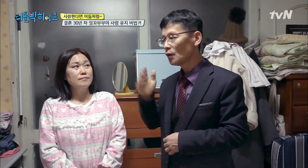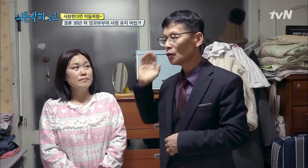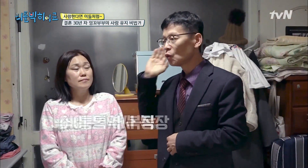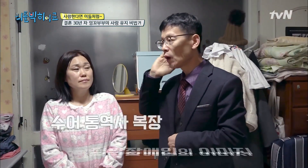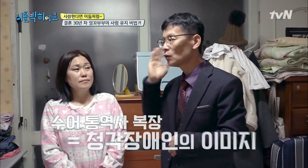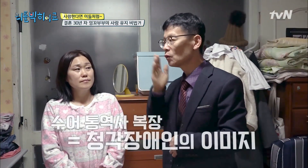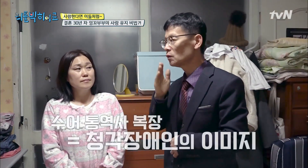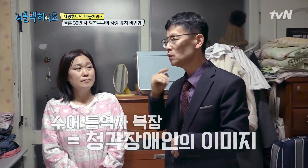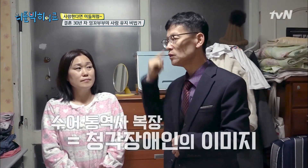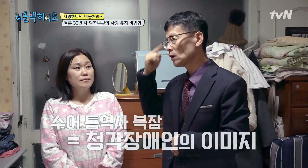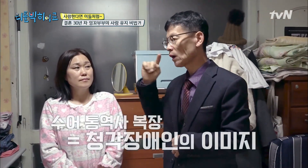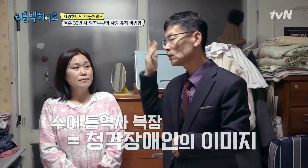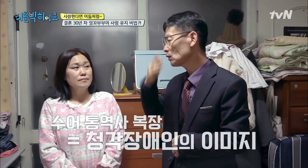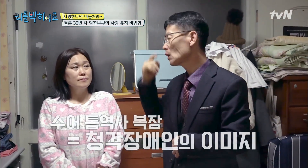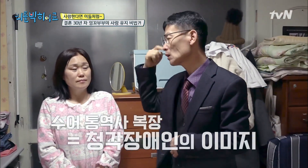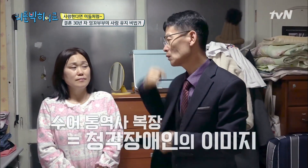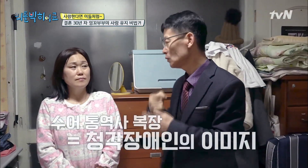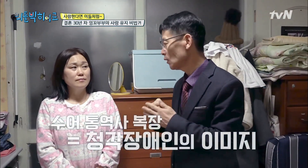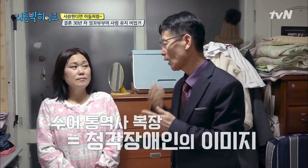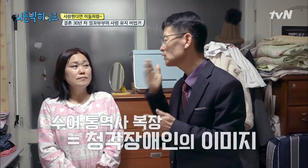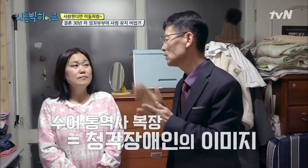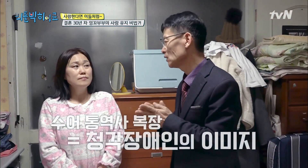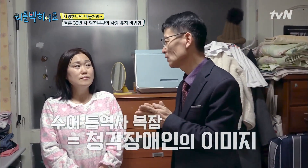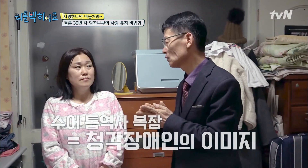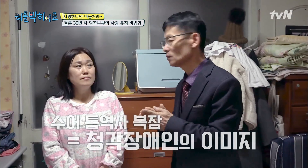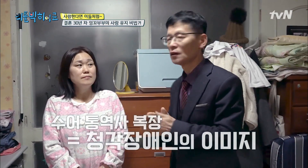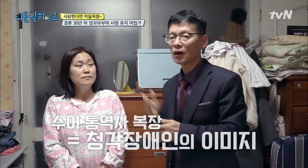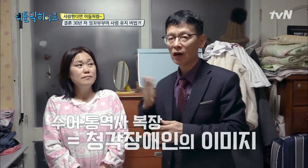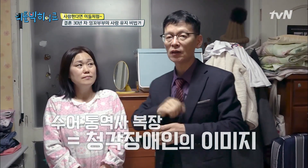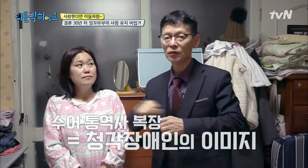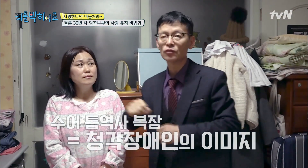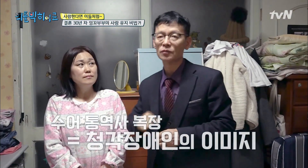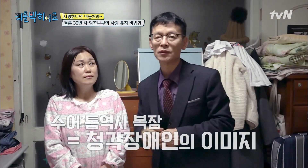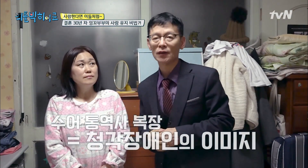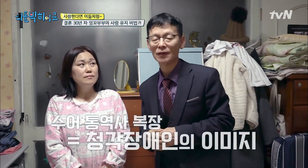루마님도 그 이미지와 깨끗하다고 생각하기 때문에 같이 항상 입고 있습니다.